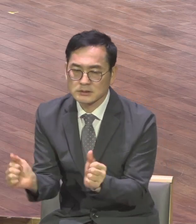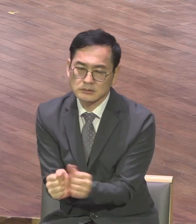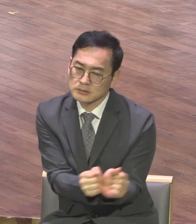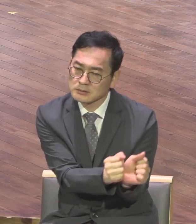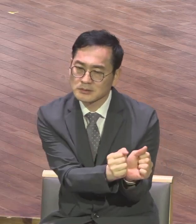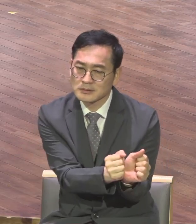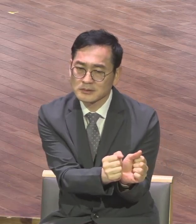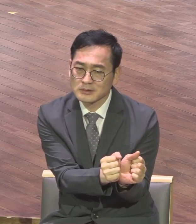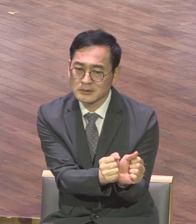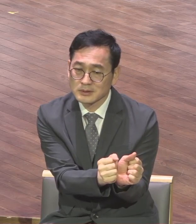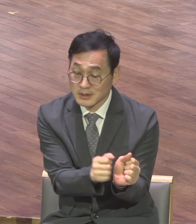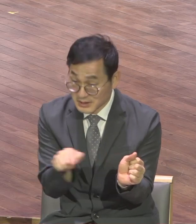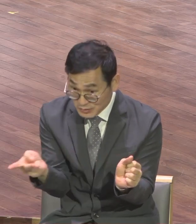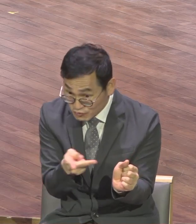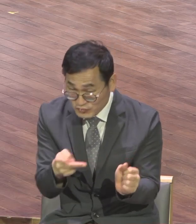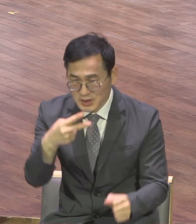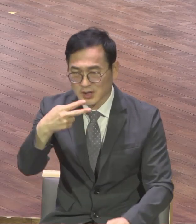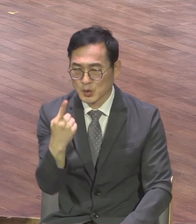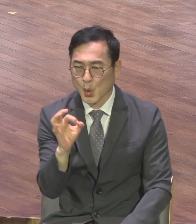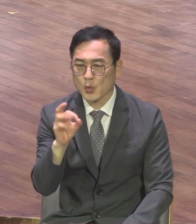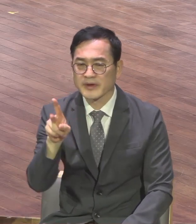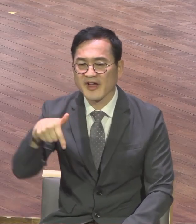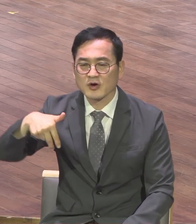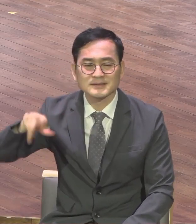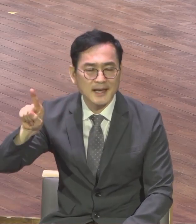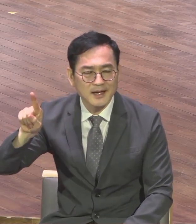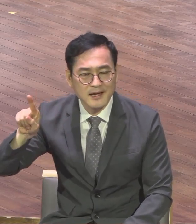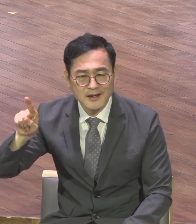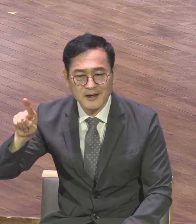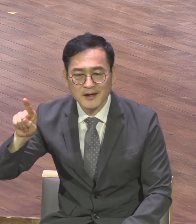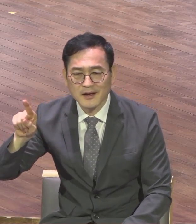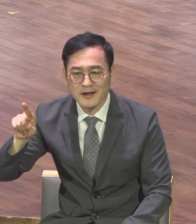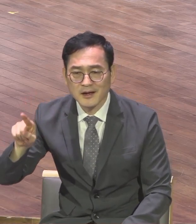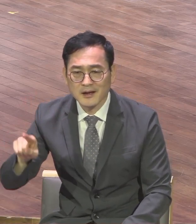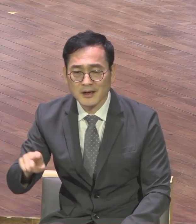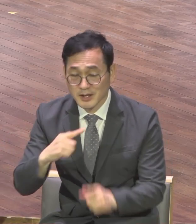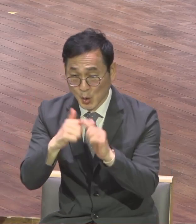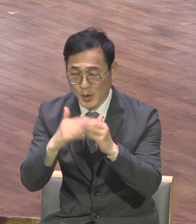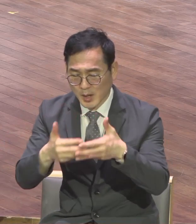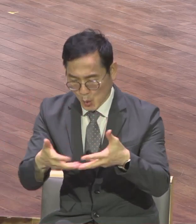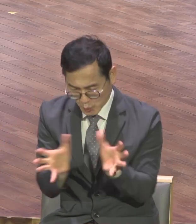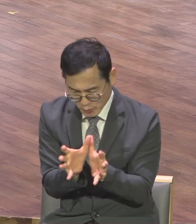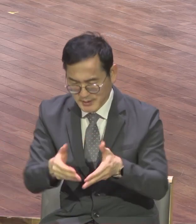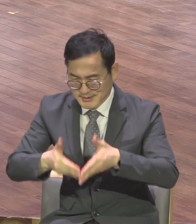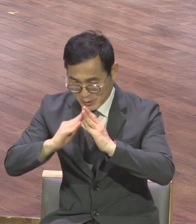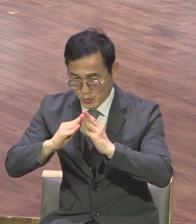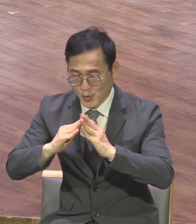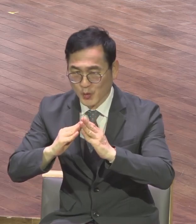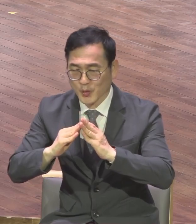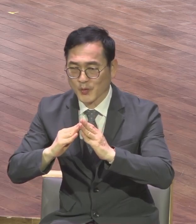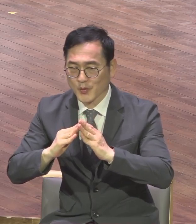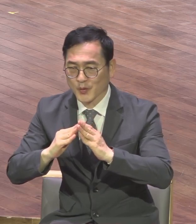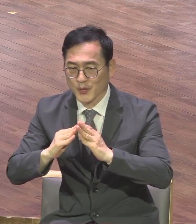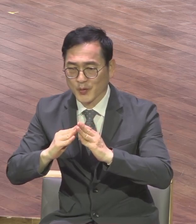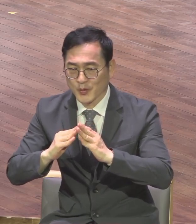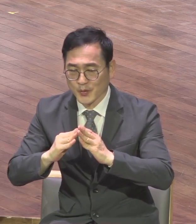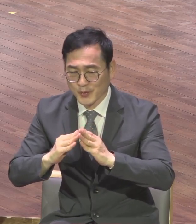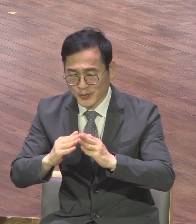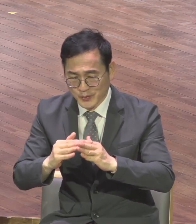힘이 되지요 하나님께서 교회 공동체를 세우시고 함께 신앙생활을 하시도록 하신 본질적 이유가 뭐요